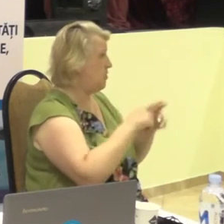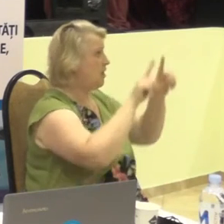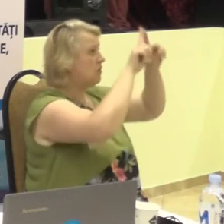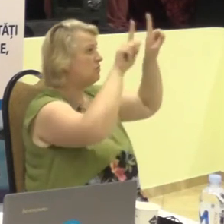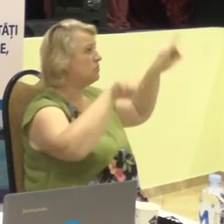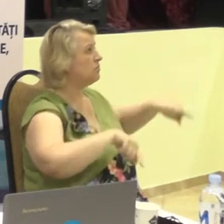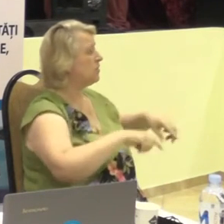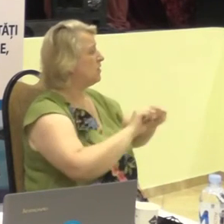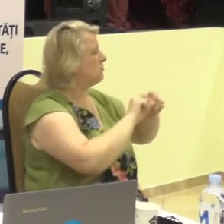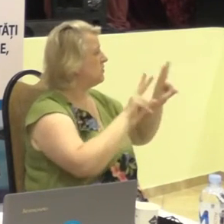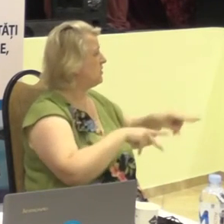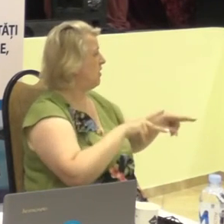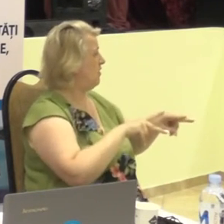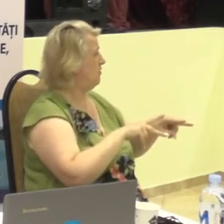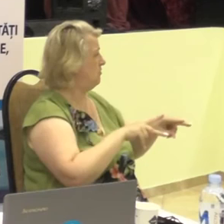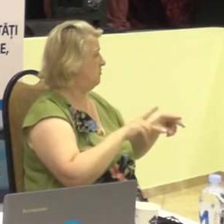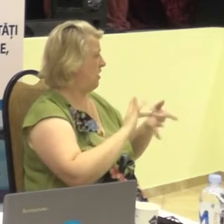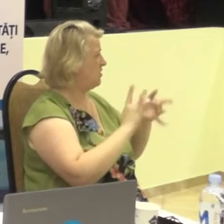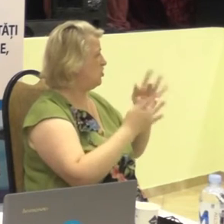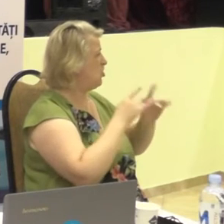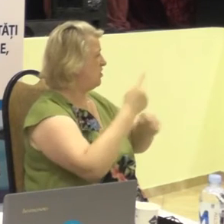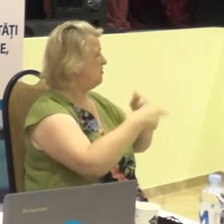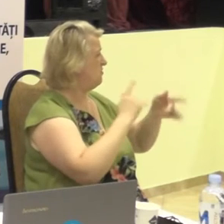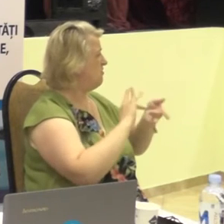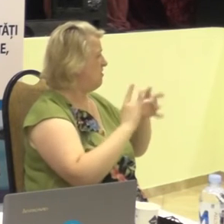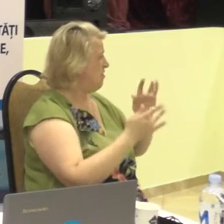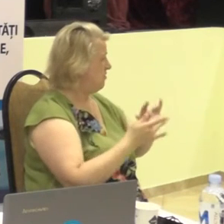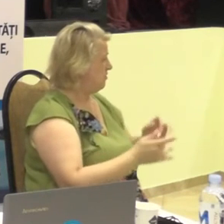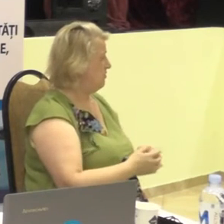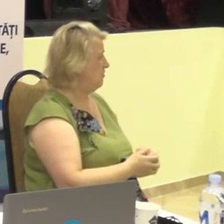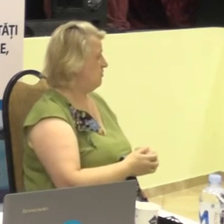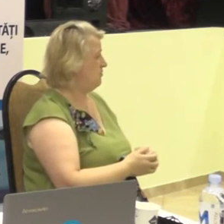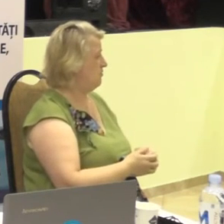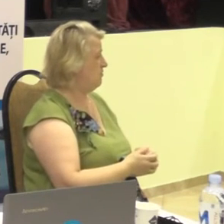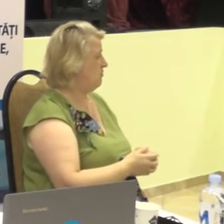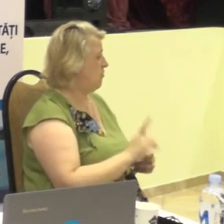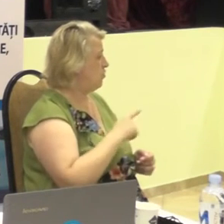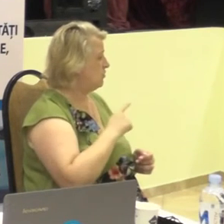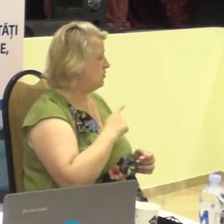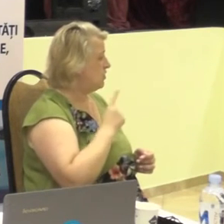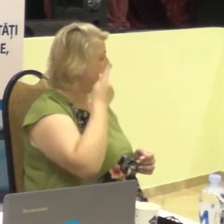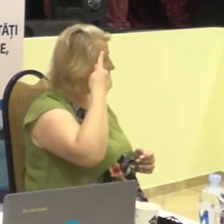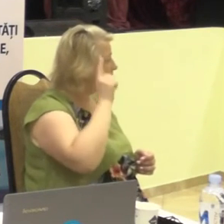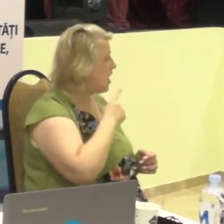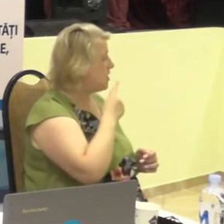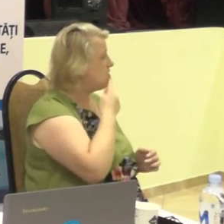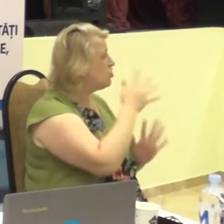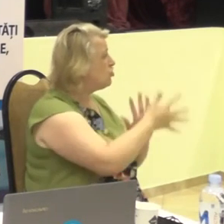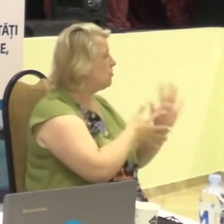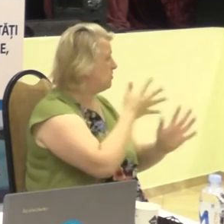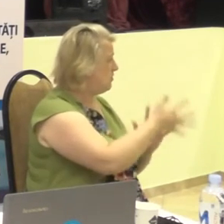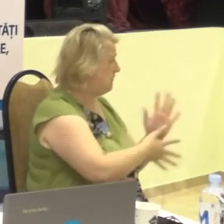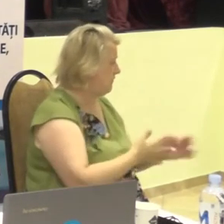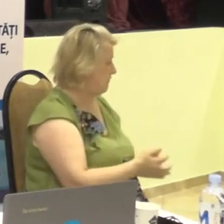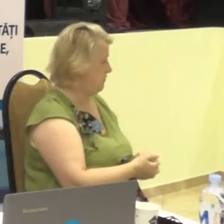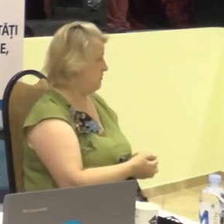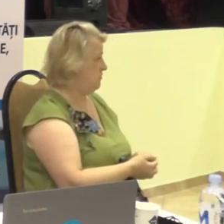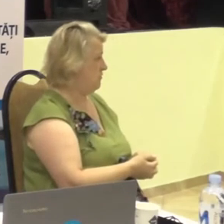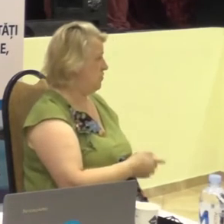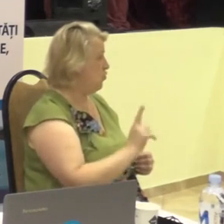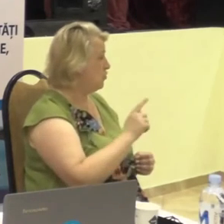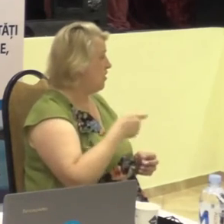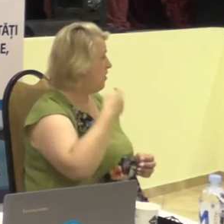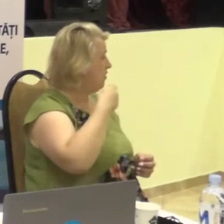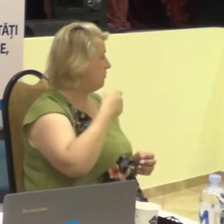interactivă, o cunoaștere a limbajului semnelor, un